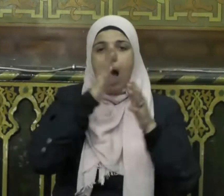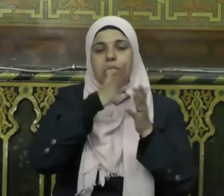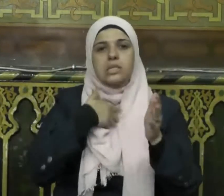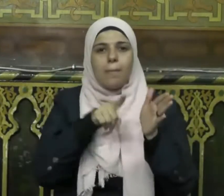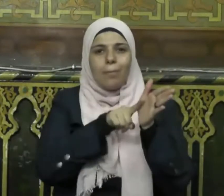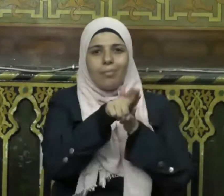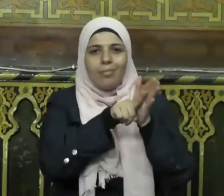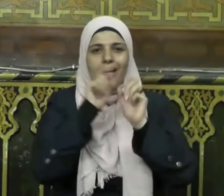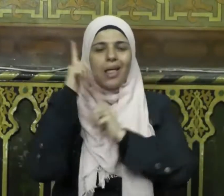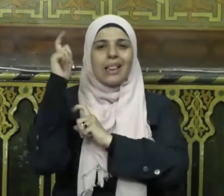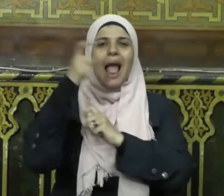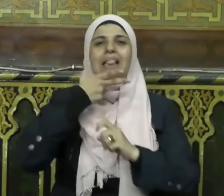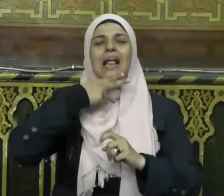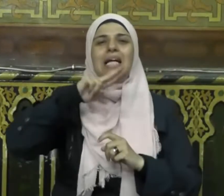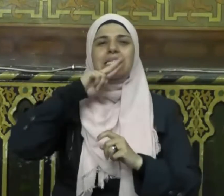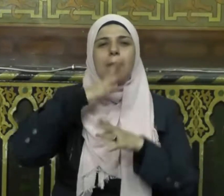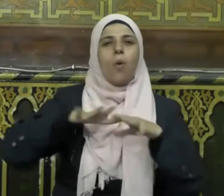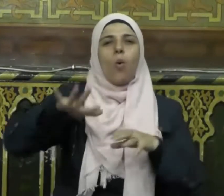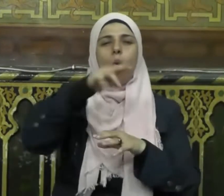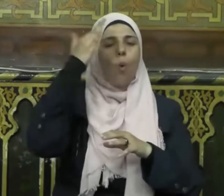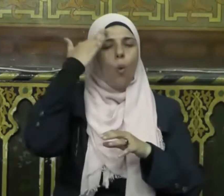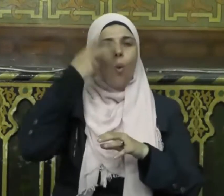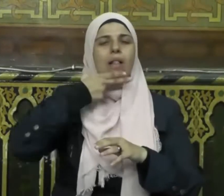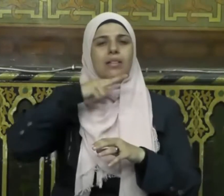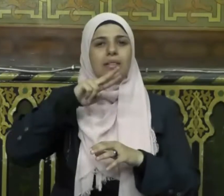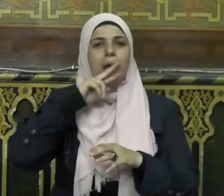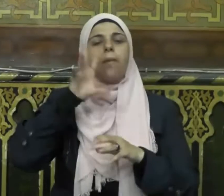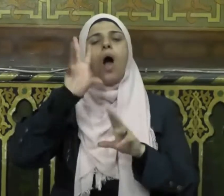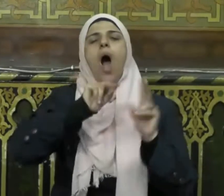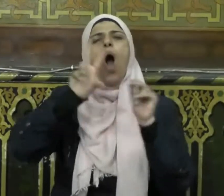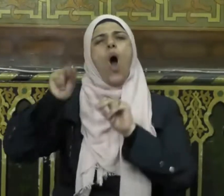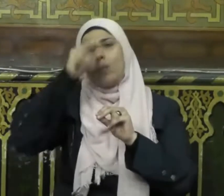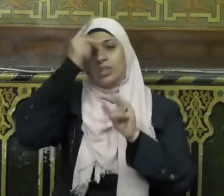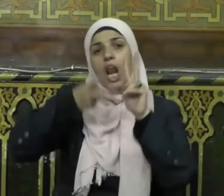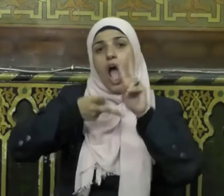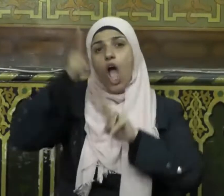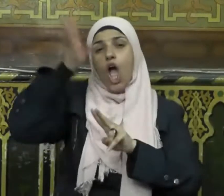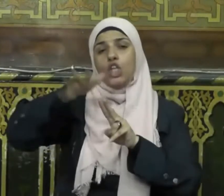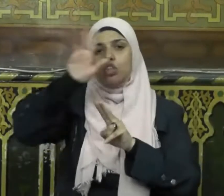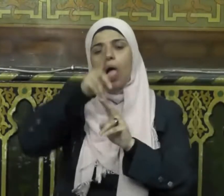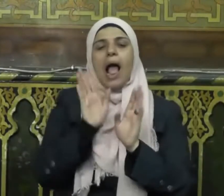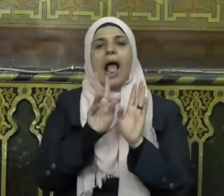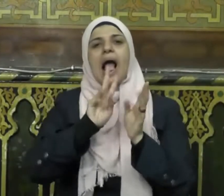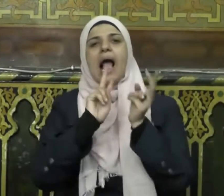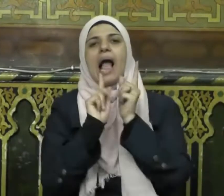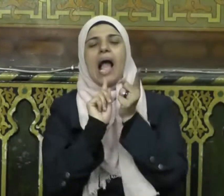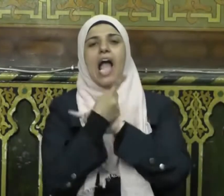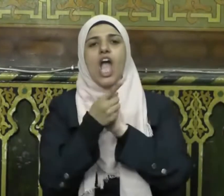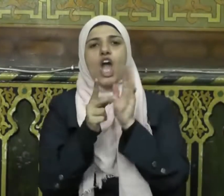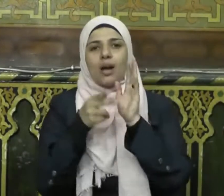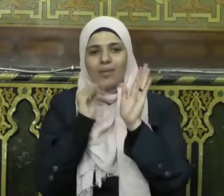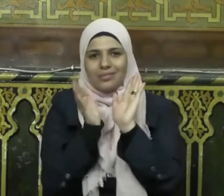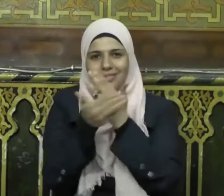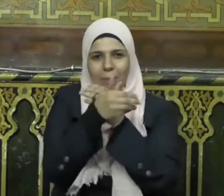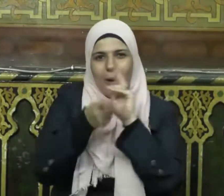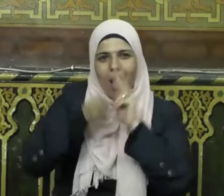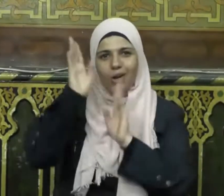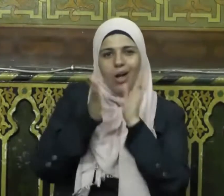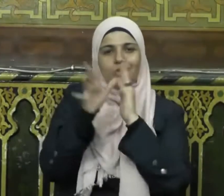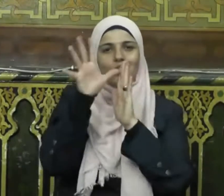الرايات المغرضة الزائفة أو كالهجرة غير الشرعية التي تؤدي إلى الهلاك أو